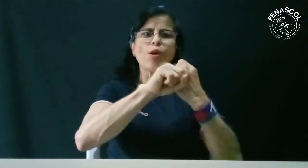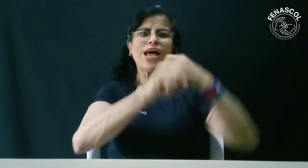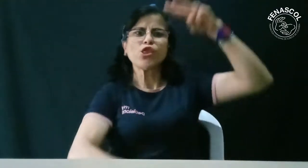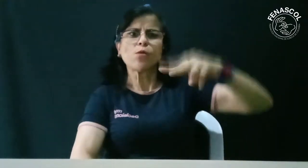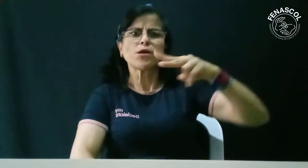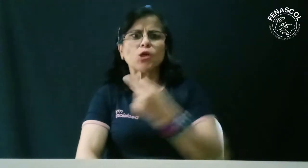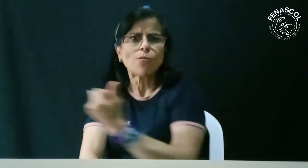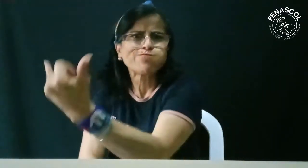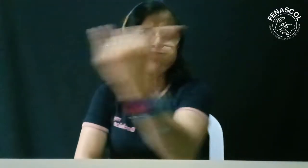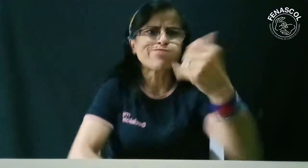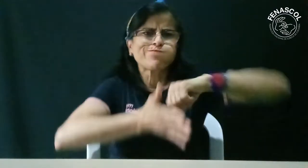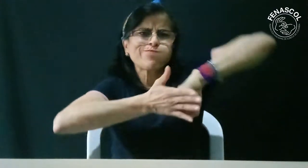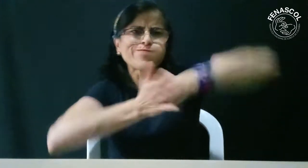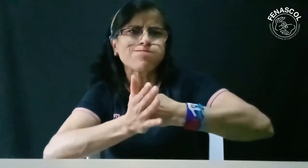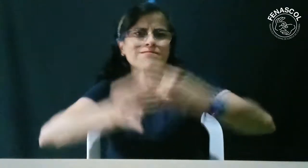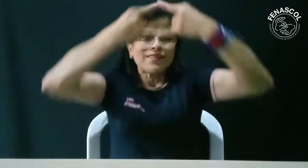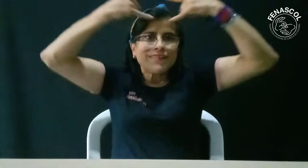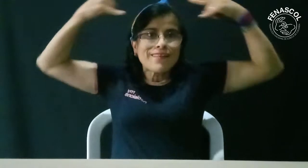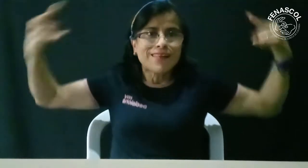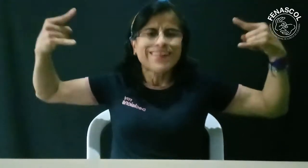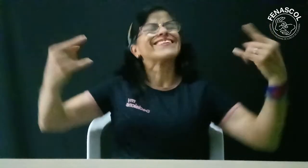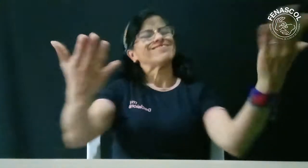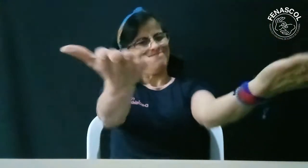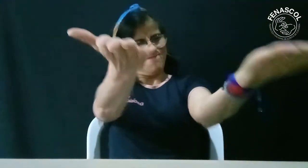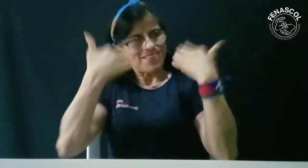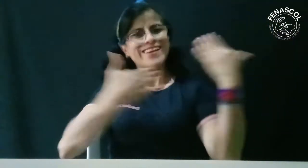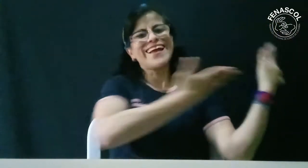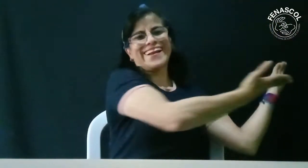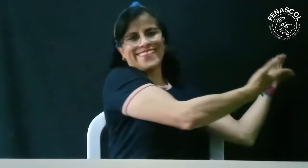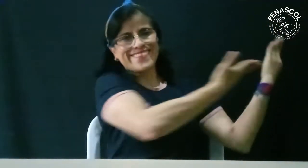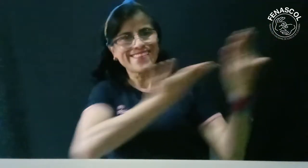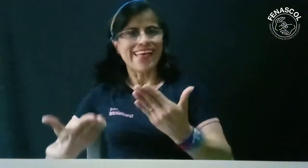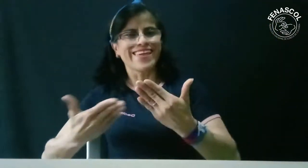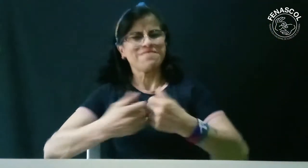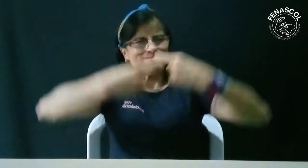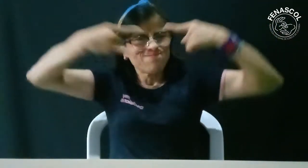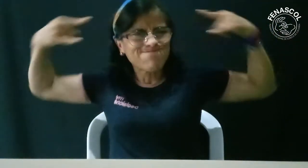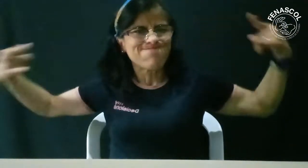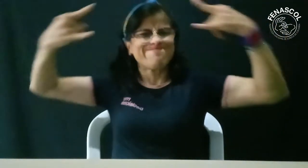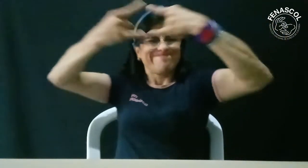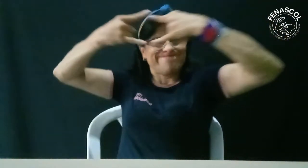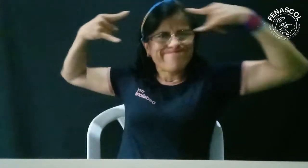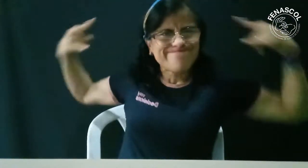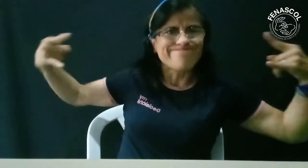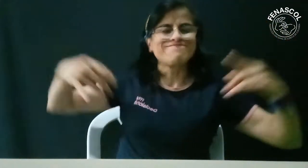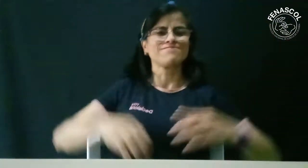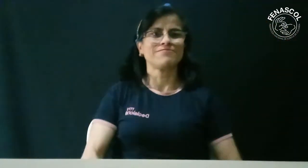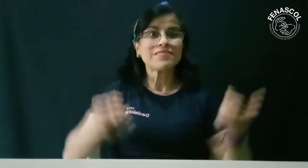año anterior, del cual ya ha pasado un año y dos meses y aún tienen guardadas algunas de estas pancartas,